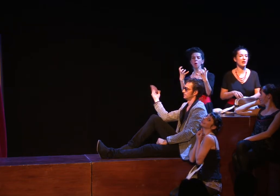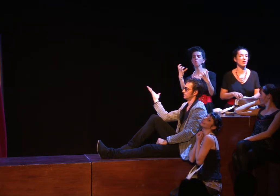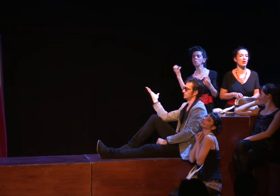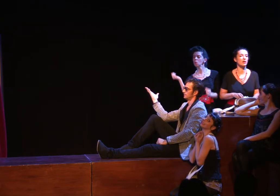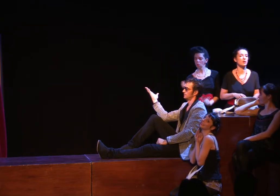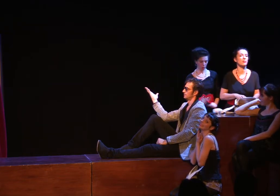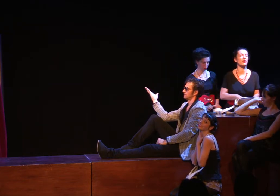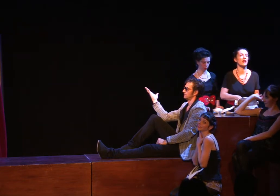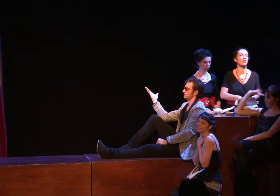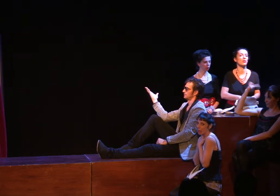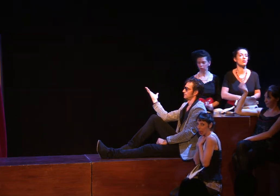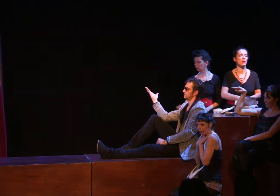collant du pantalon rouge.